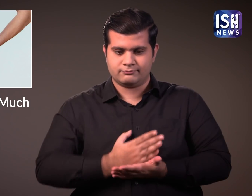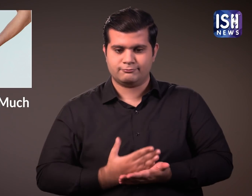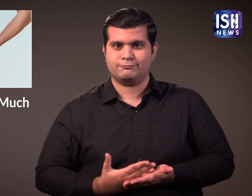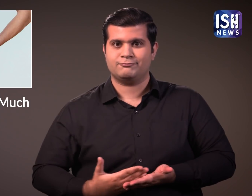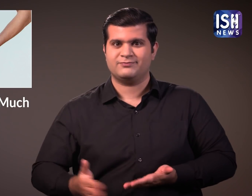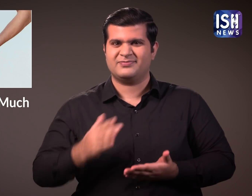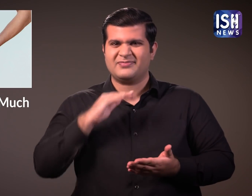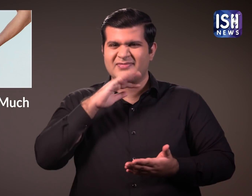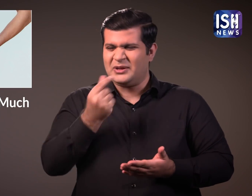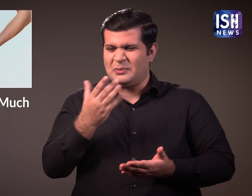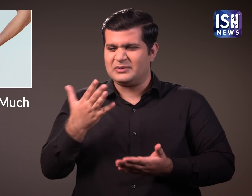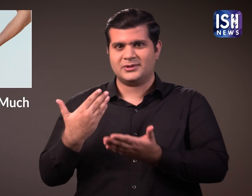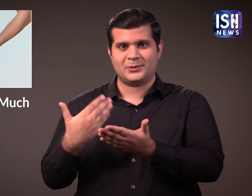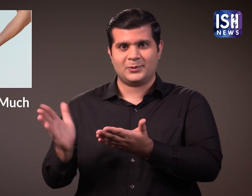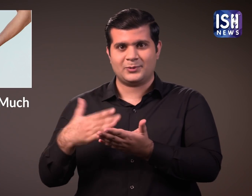पोशक तत्वों को अफशोशित करता है